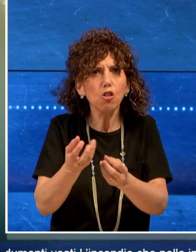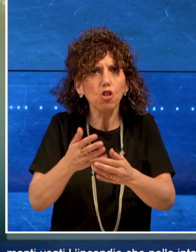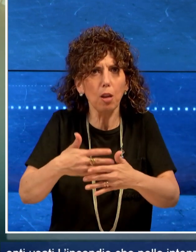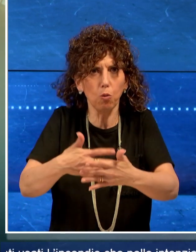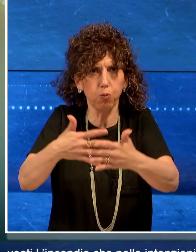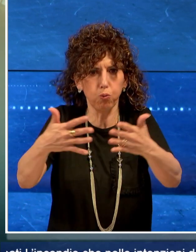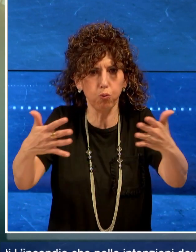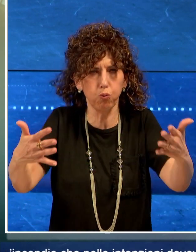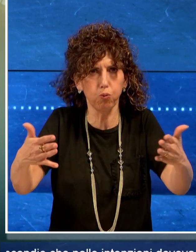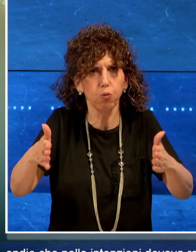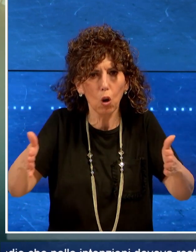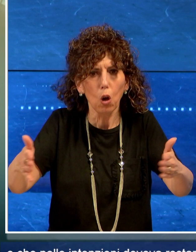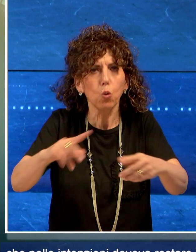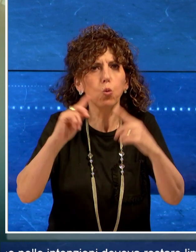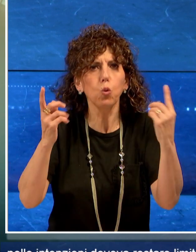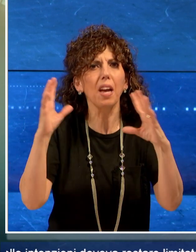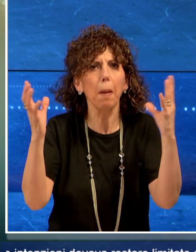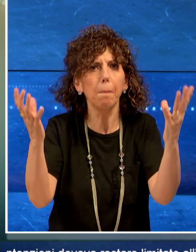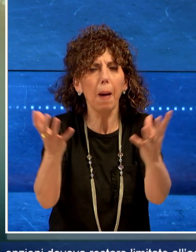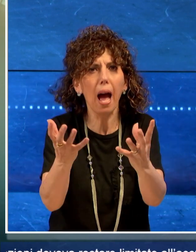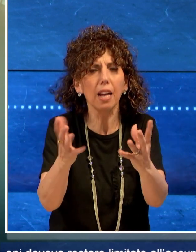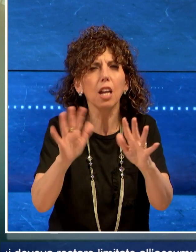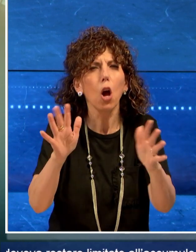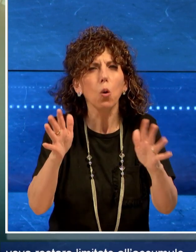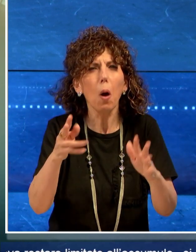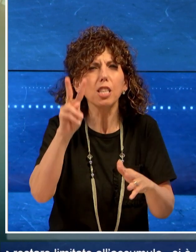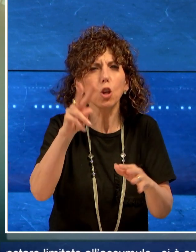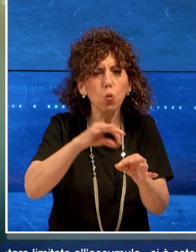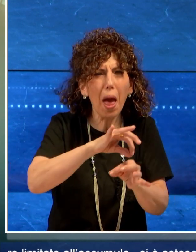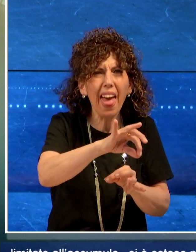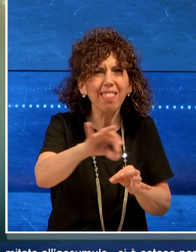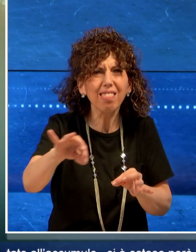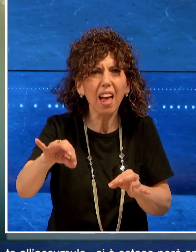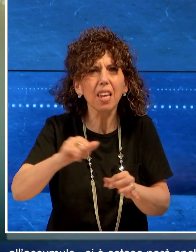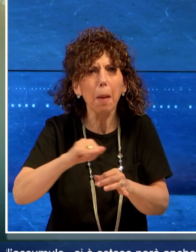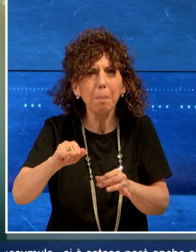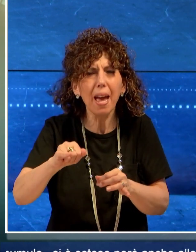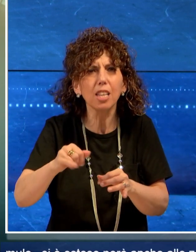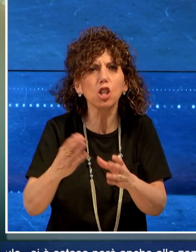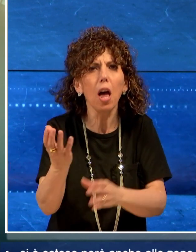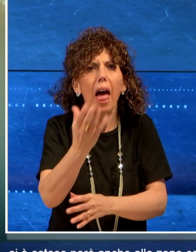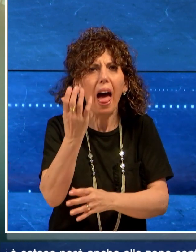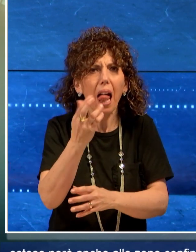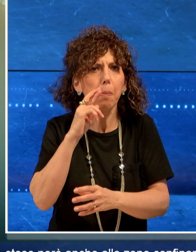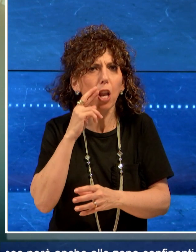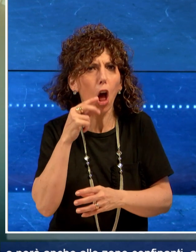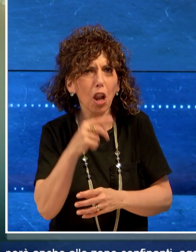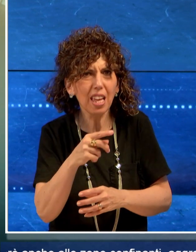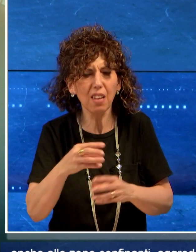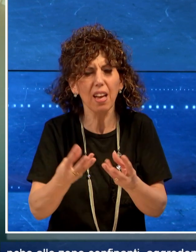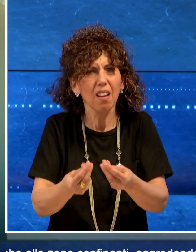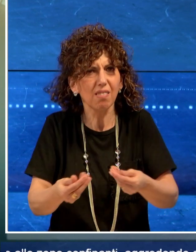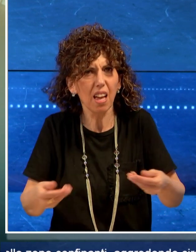anche alle zone confinanti aggredendo circa due etteri e mezzo fra oliveti e terreni incolti.